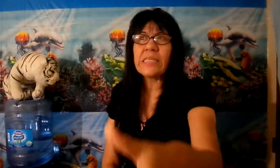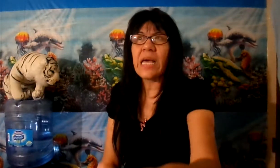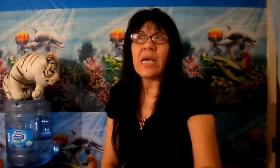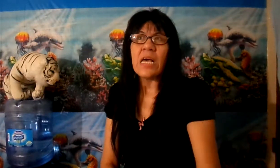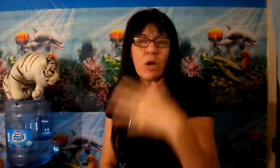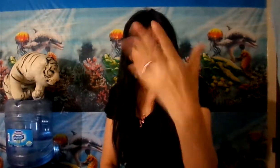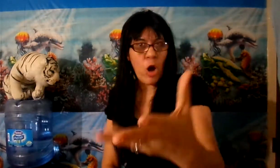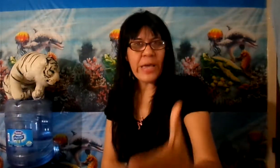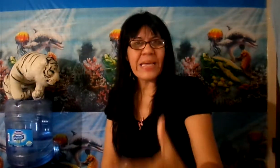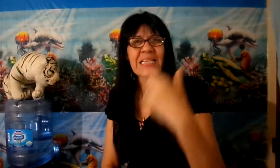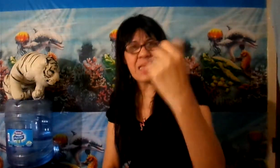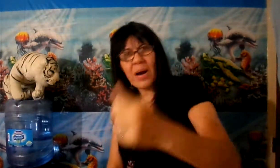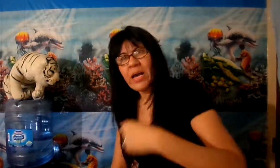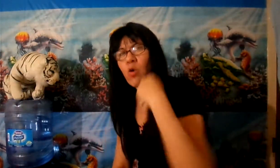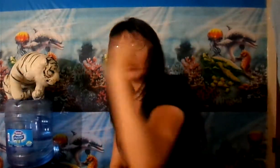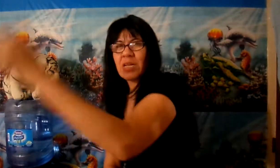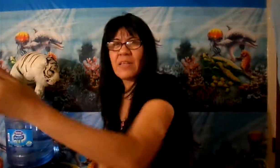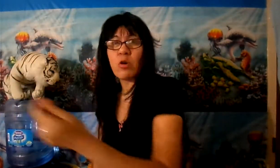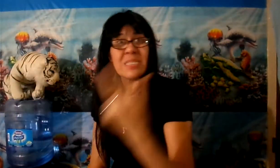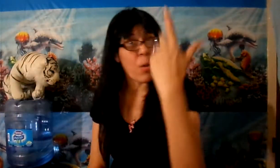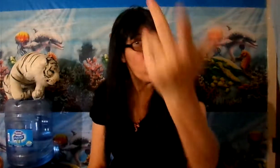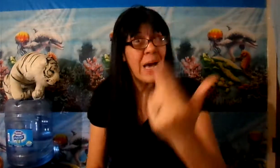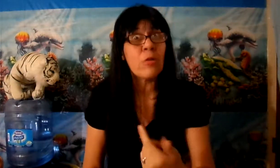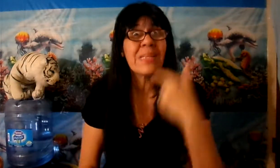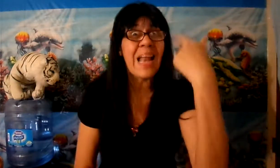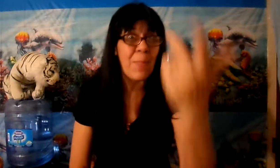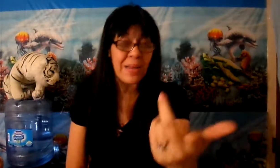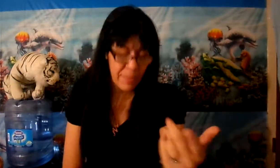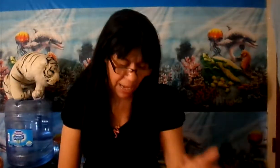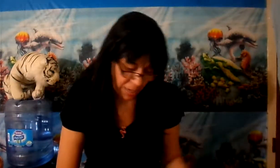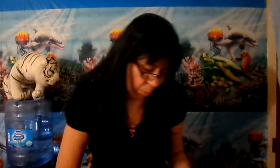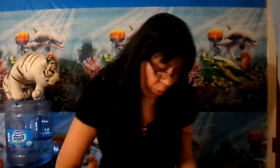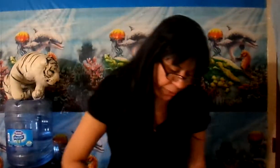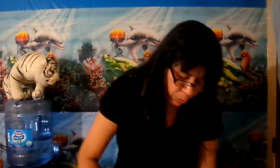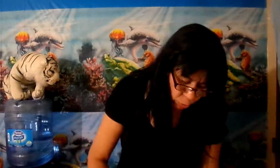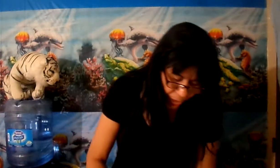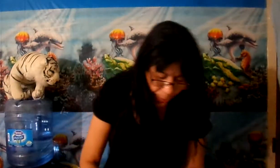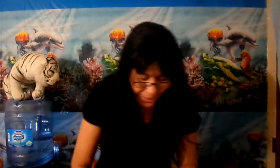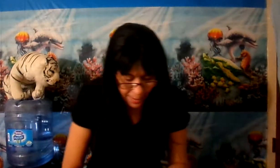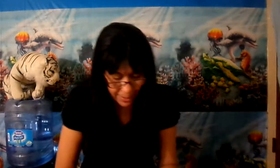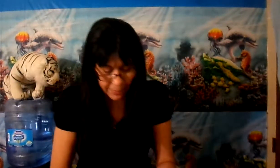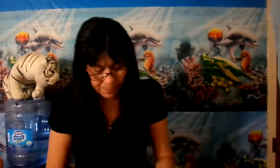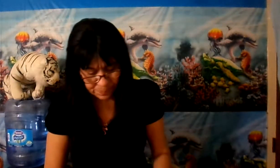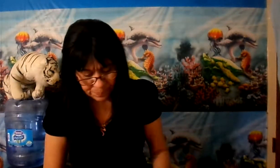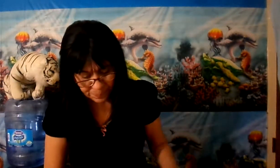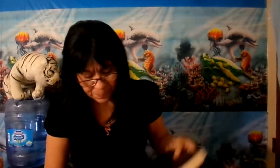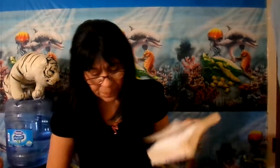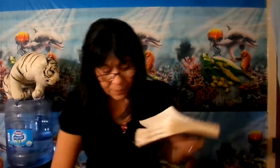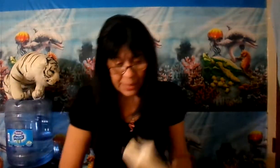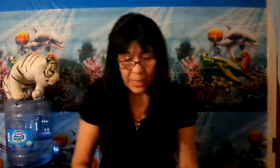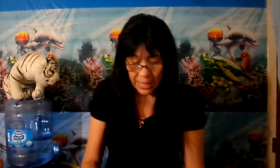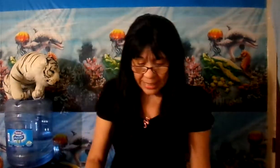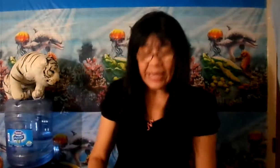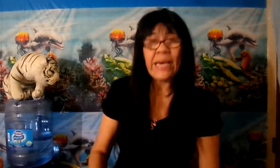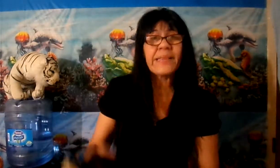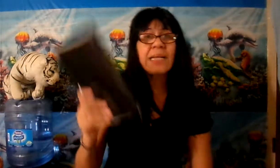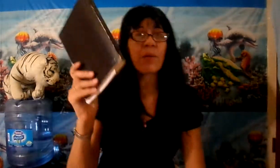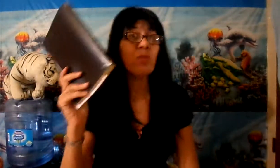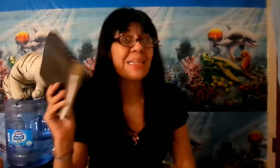cogen y se van en contra de Dios. Se burlaron de la palabra. ¿A la burlaste tú de la palabra? ¿Qué es esta? Te burlaste